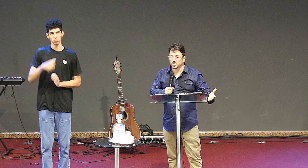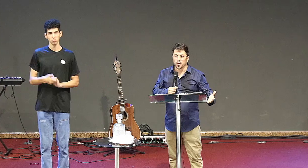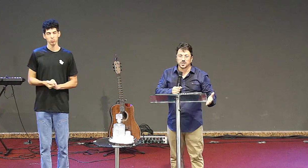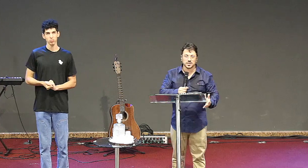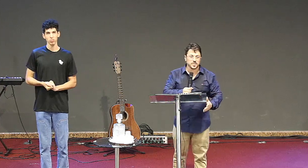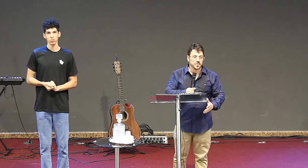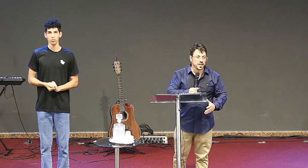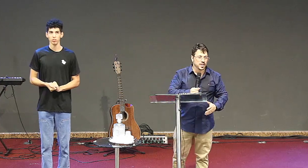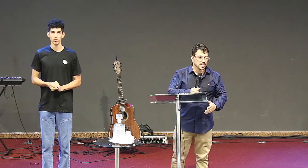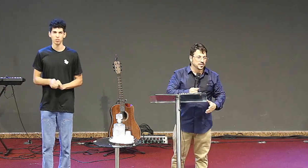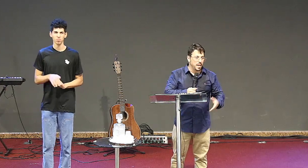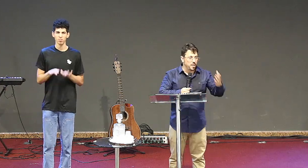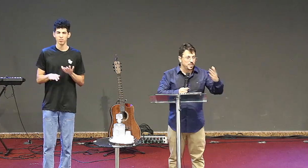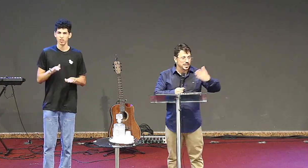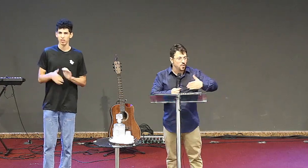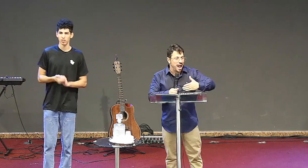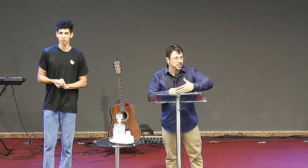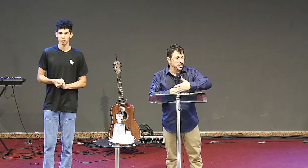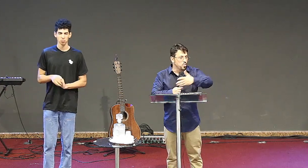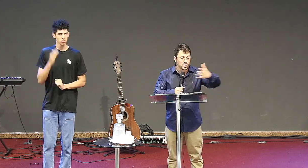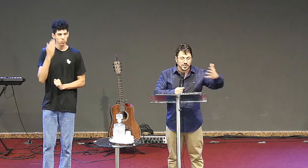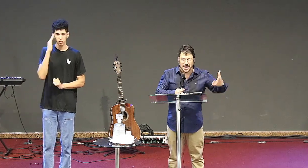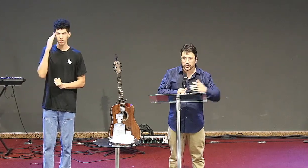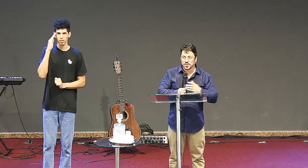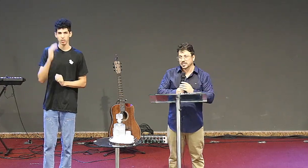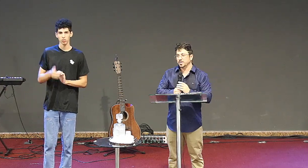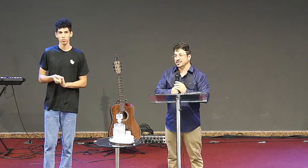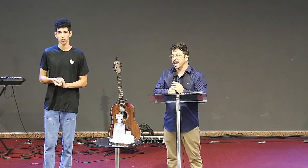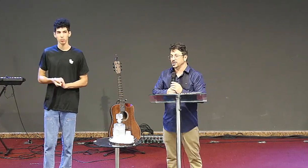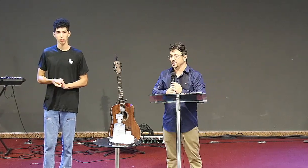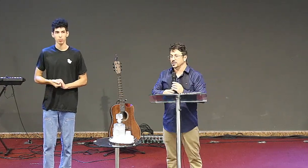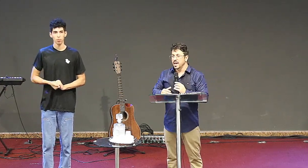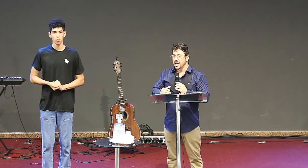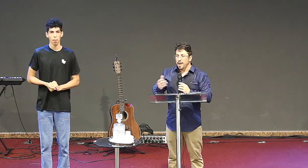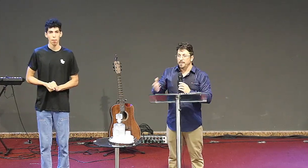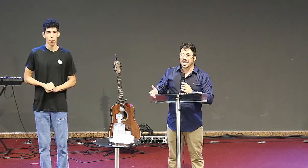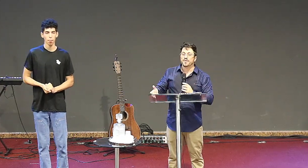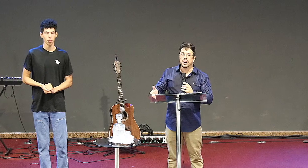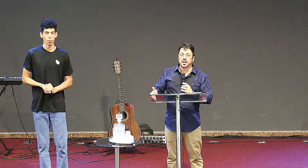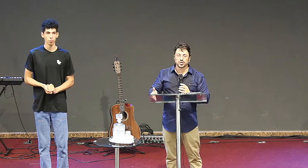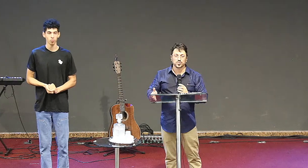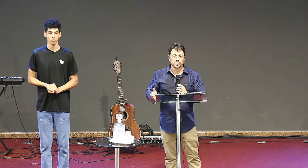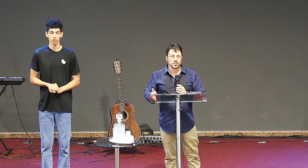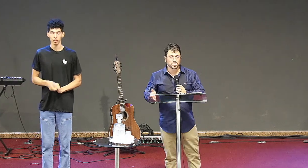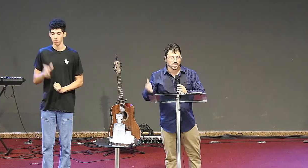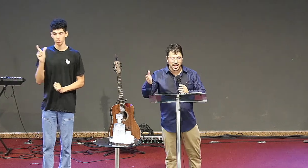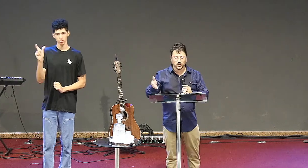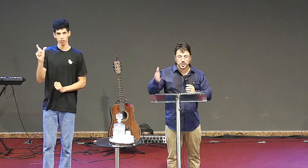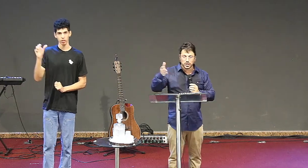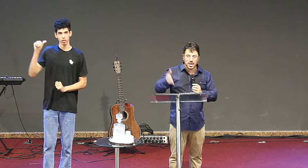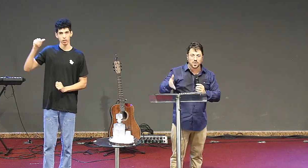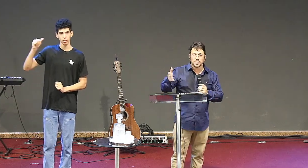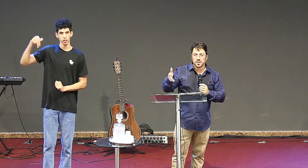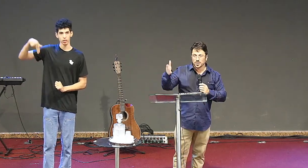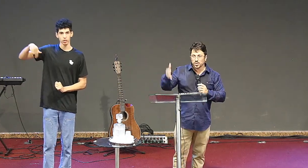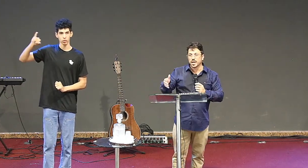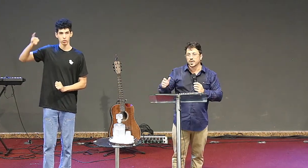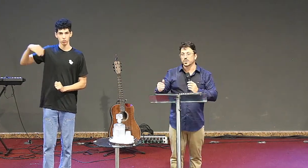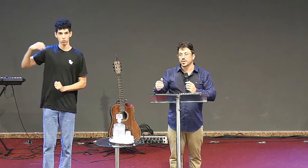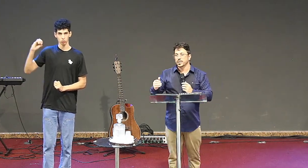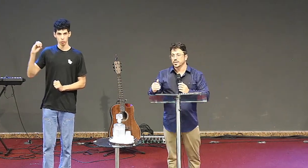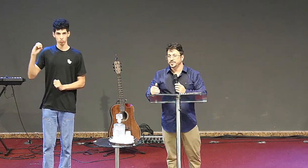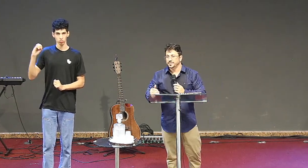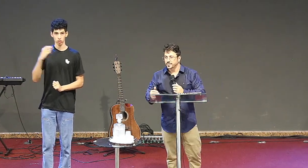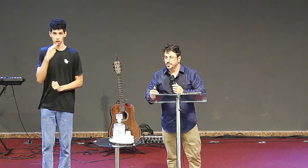algumas coisas da própria linguagem e do contexto dessas passagens. A palavra anjo, no texto original da Bíblia, no